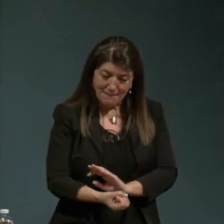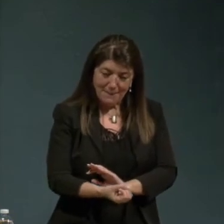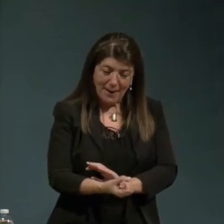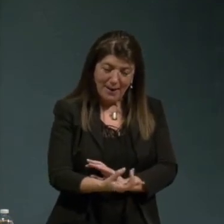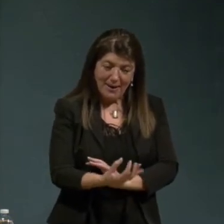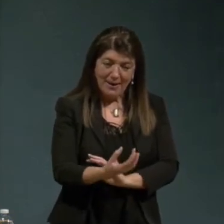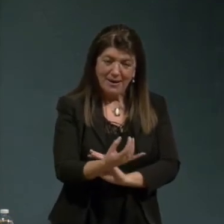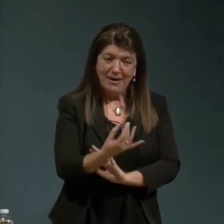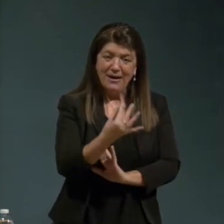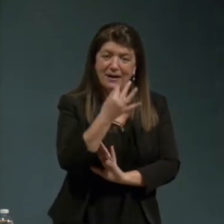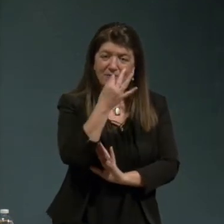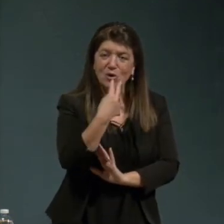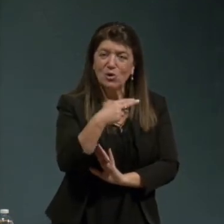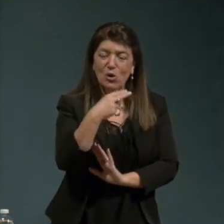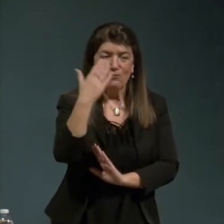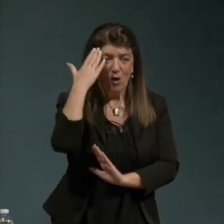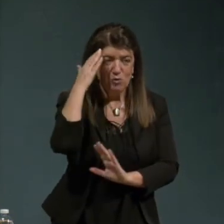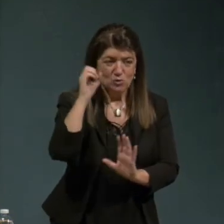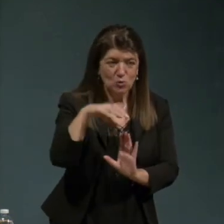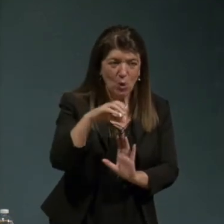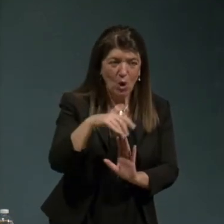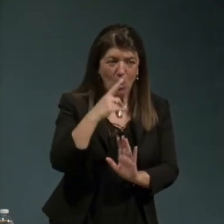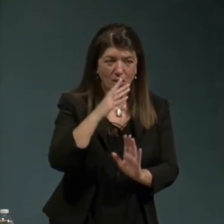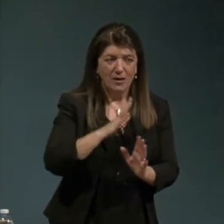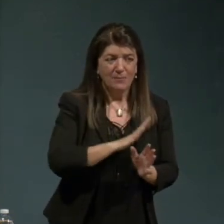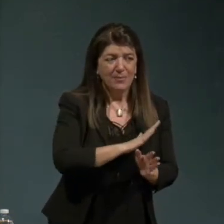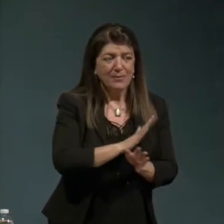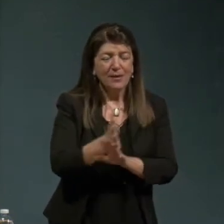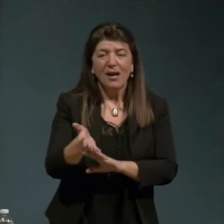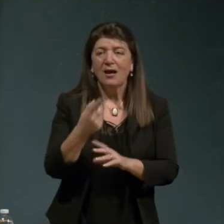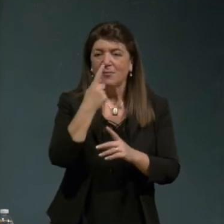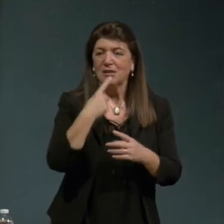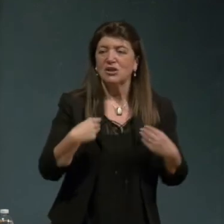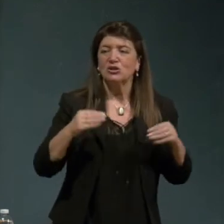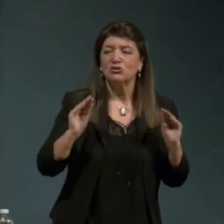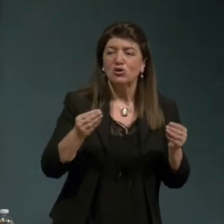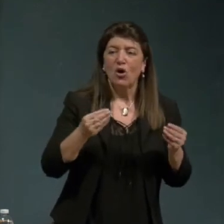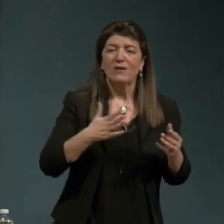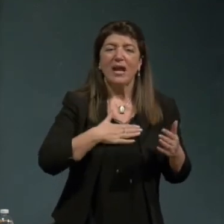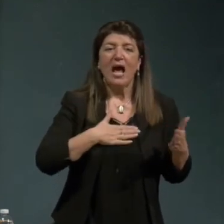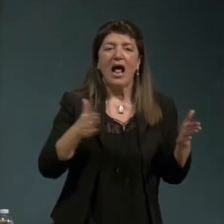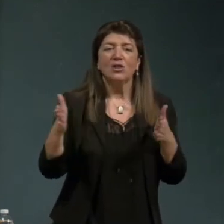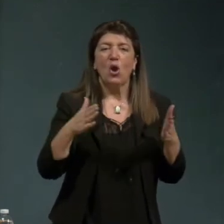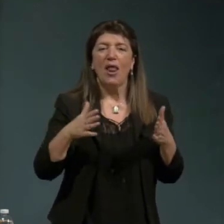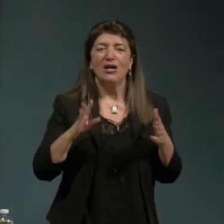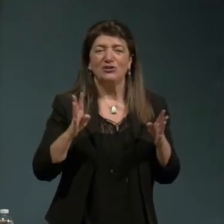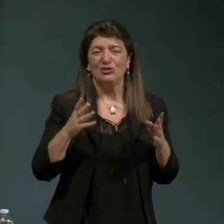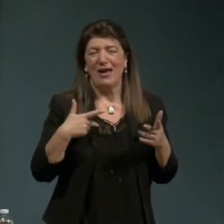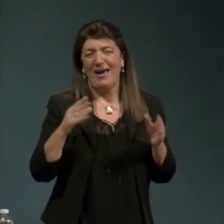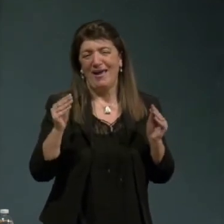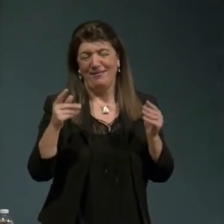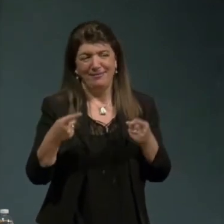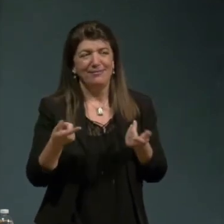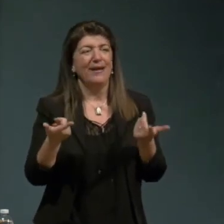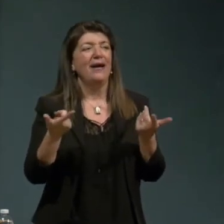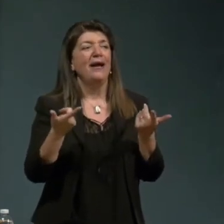una nuova generazione adolescente attraverso le sue aspirazioni è fiorito mettendo